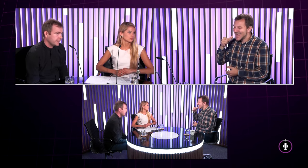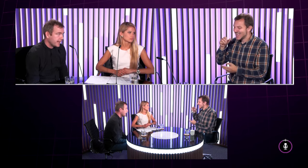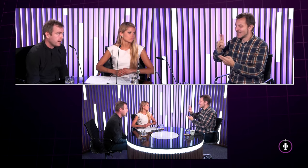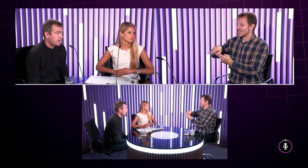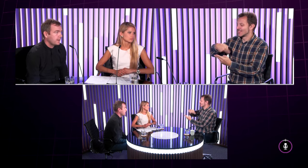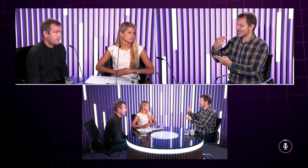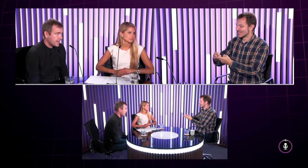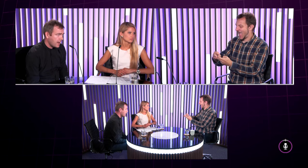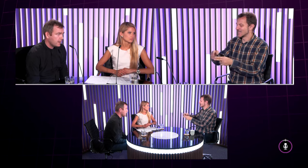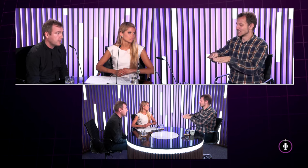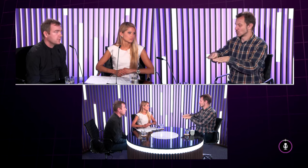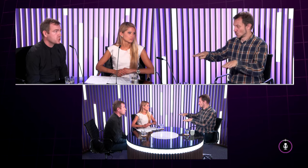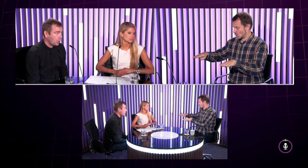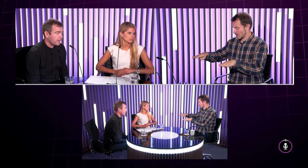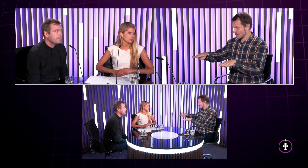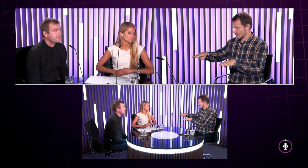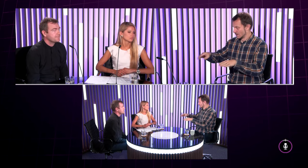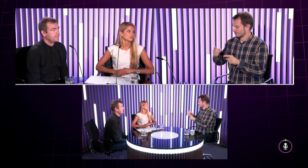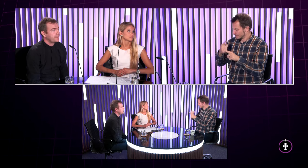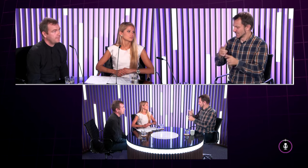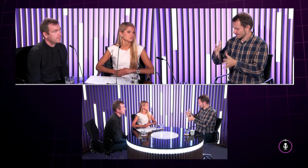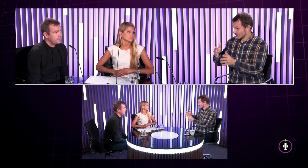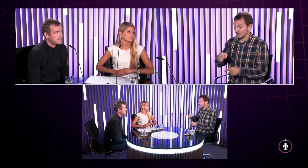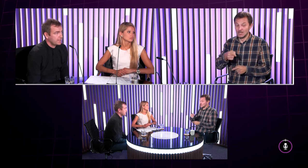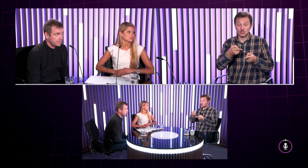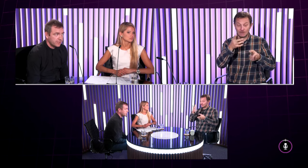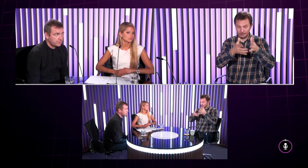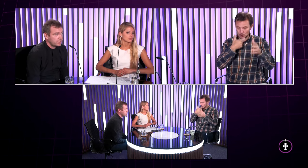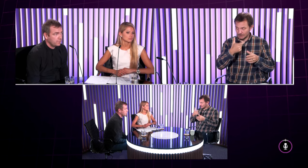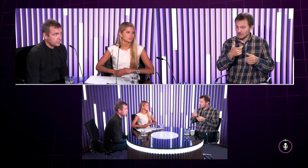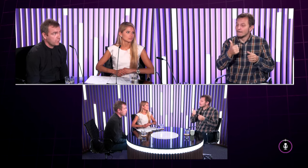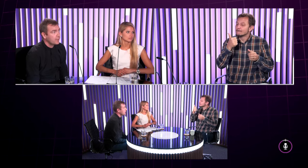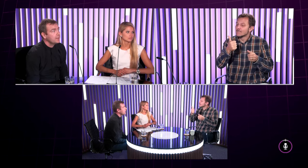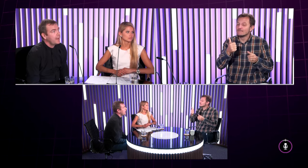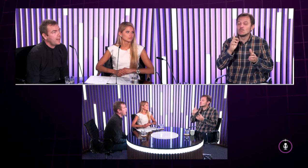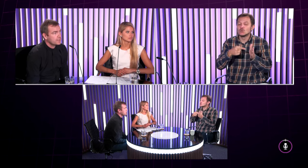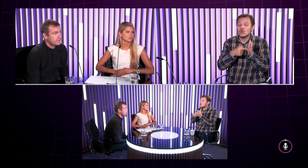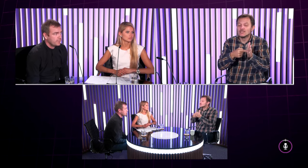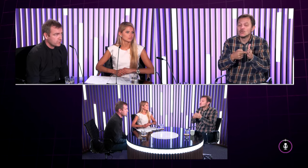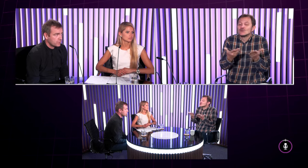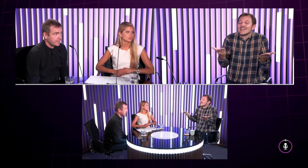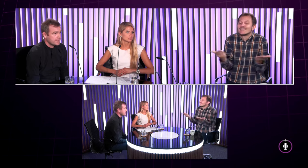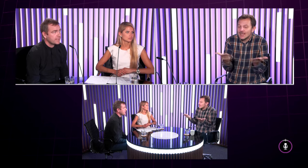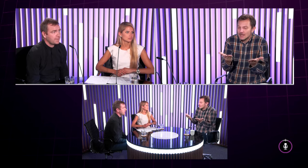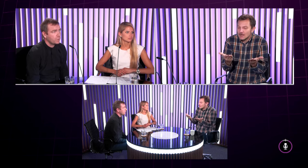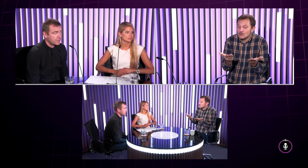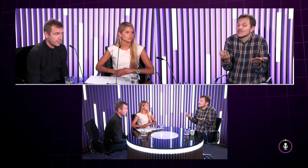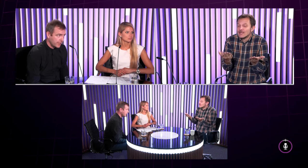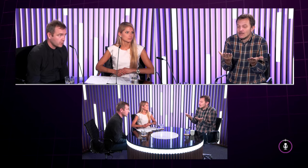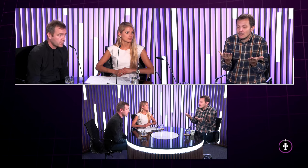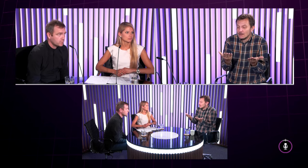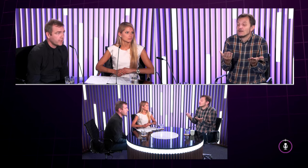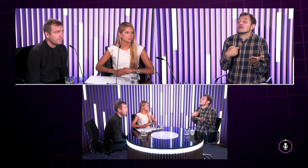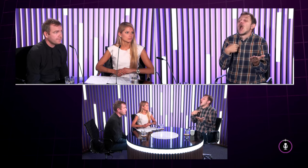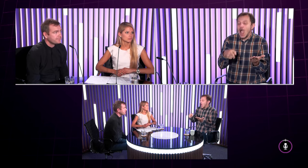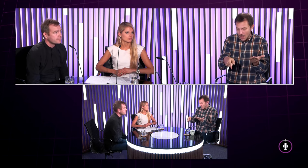je na stole presne vidíte čo slovo posunok ale slovenský posunkový jazyk najprv ukážem